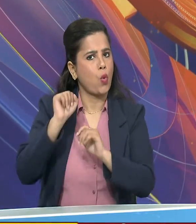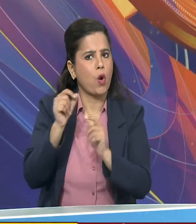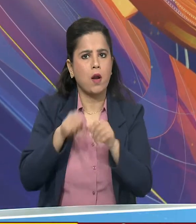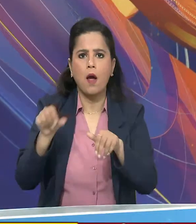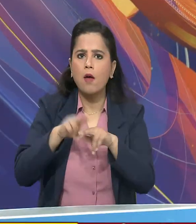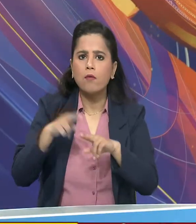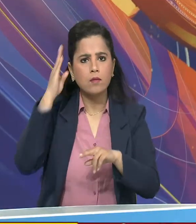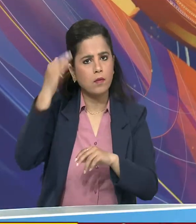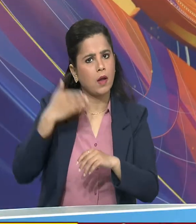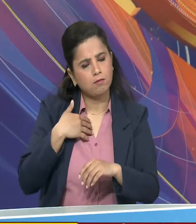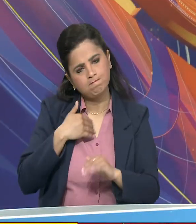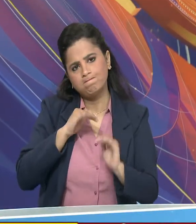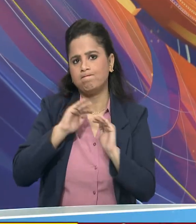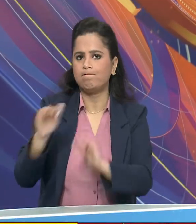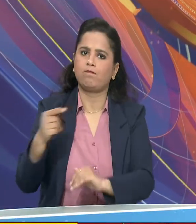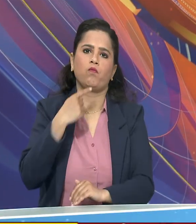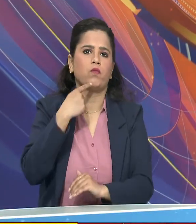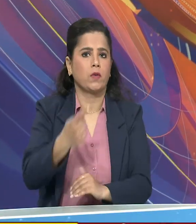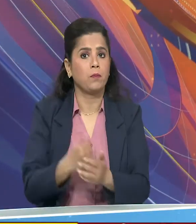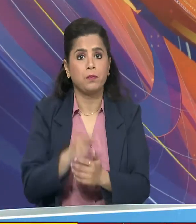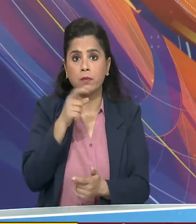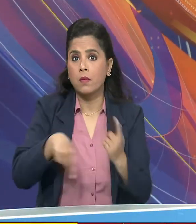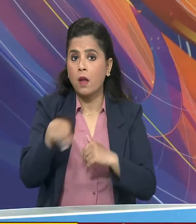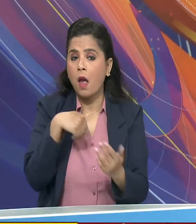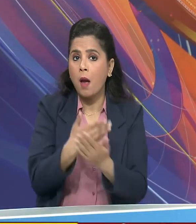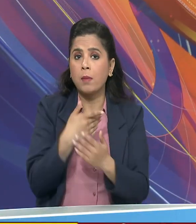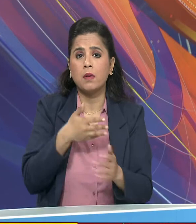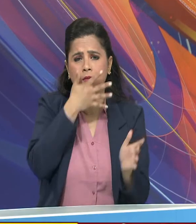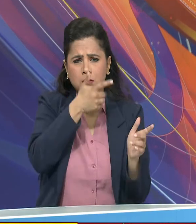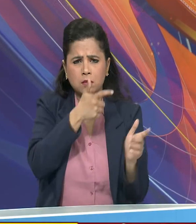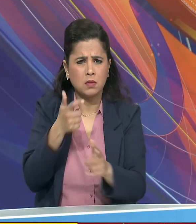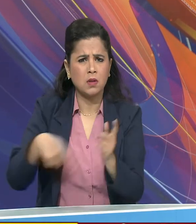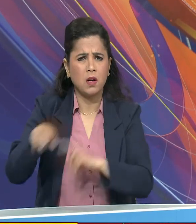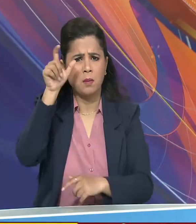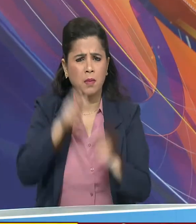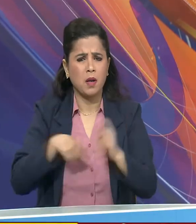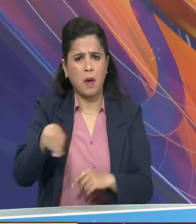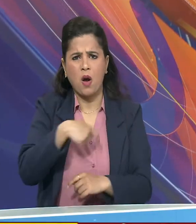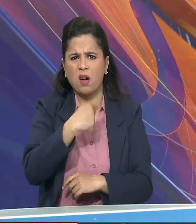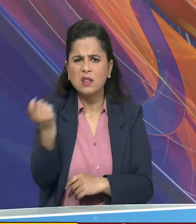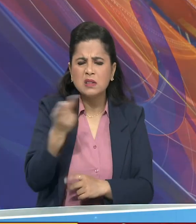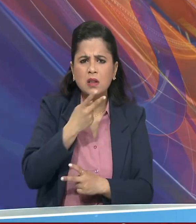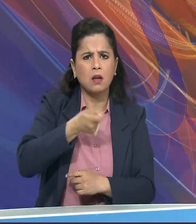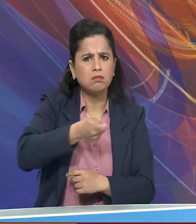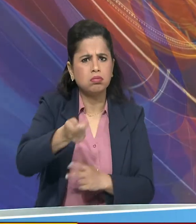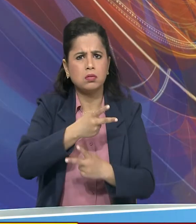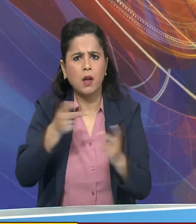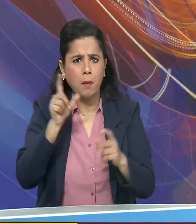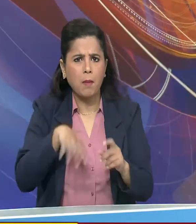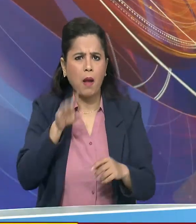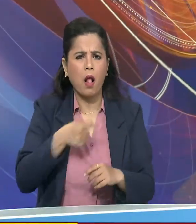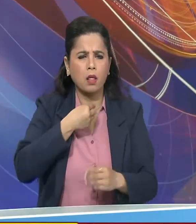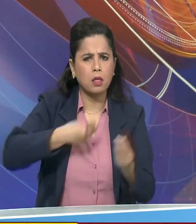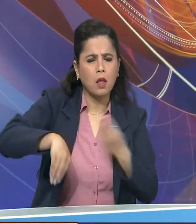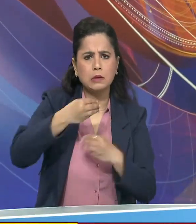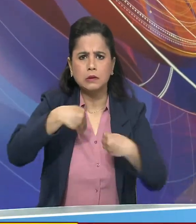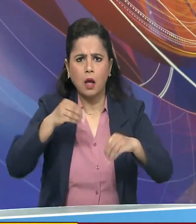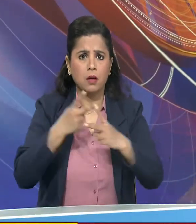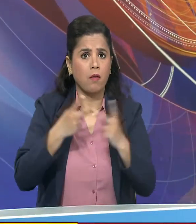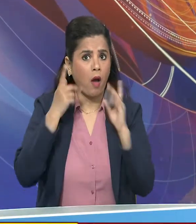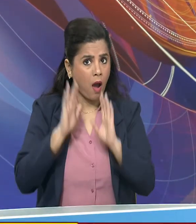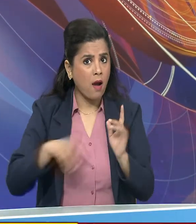समर्थन दोहराया प्रतिभागियों ने आतंगवाद, उग्रुबाद, कटरवाद और मादक पदार्थों की तसकरी के लिए जो